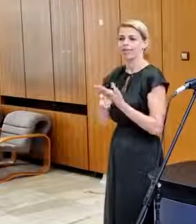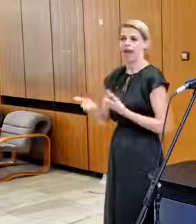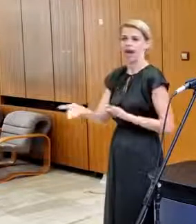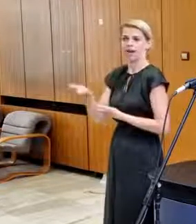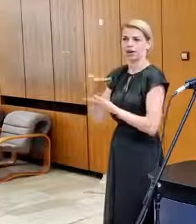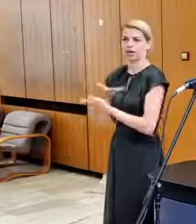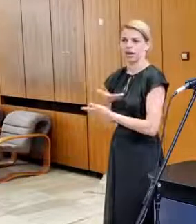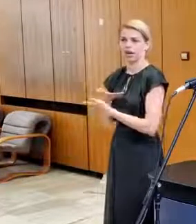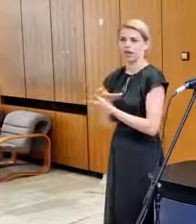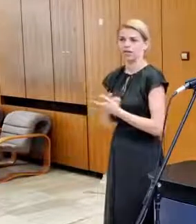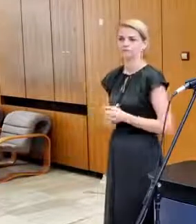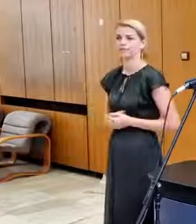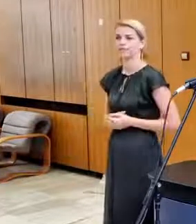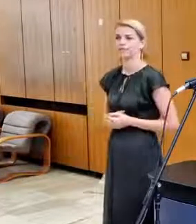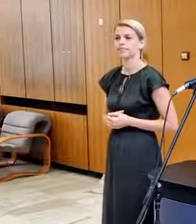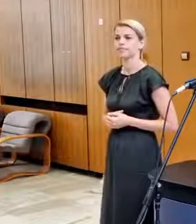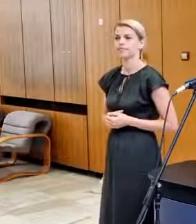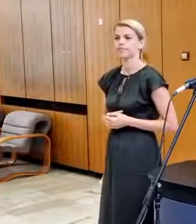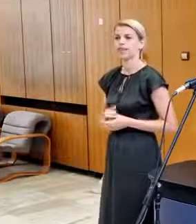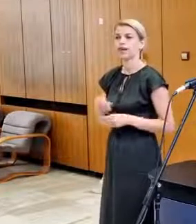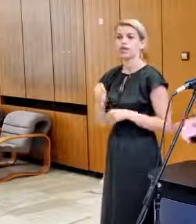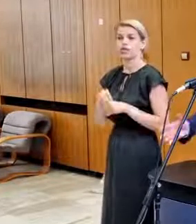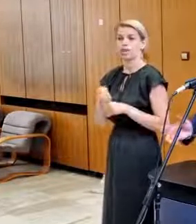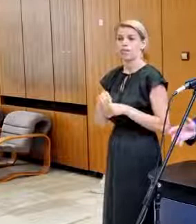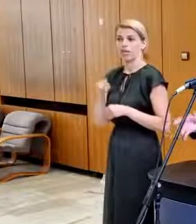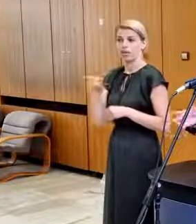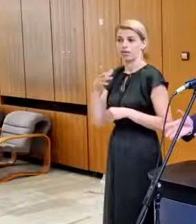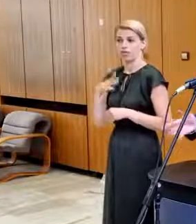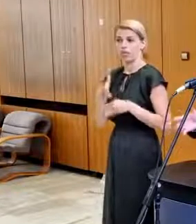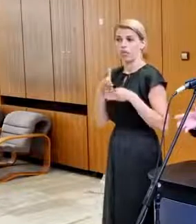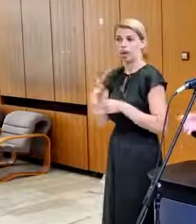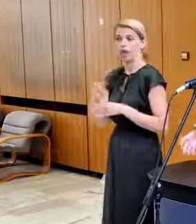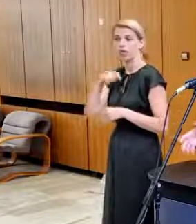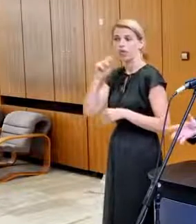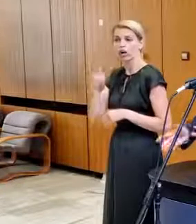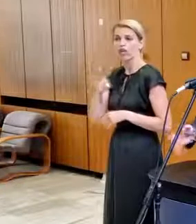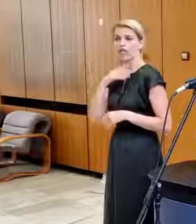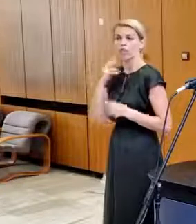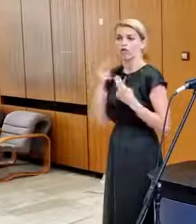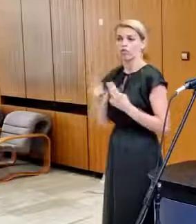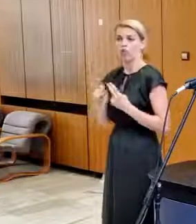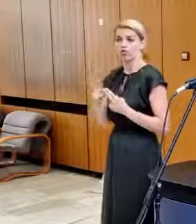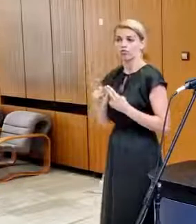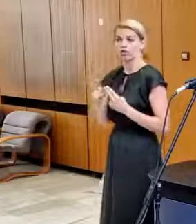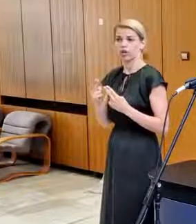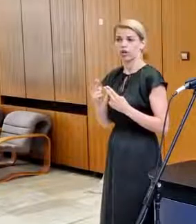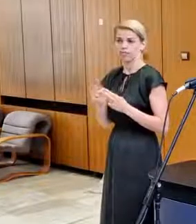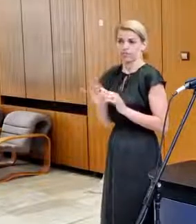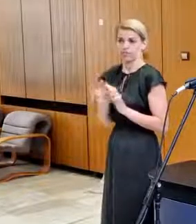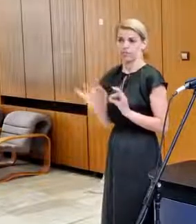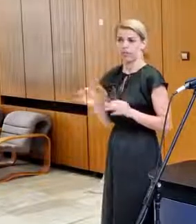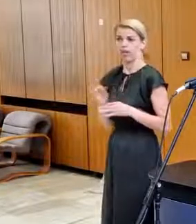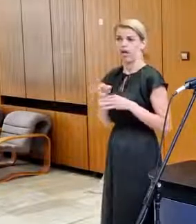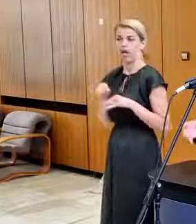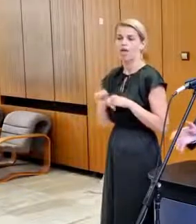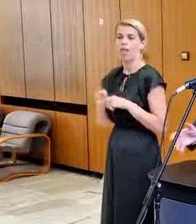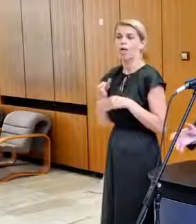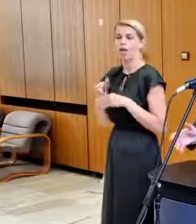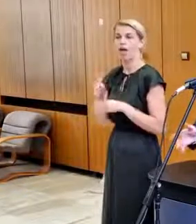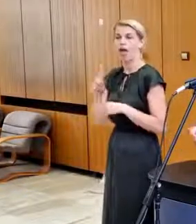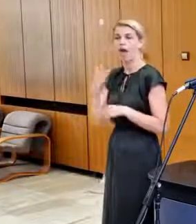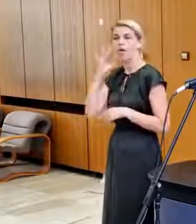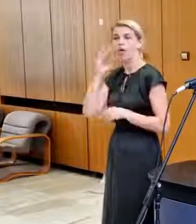od našich spojencov, pretože keď tí chcú pomáhať Ukrajine, tak je to veľmi dôležité a správne, ale keď nasadzujú